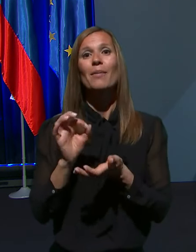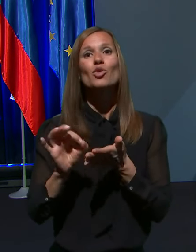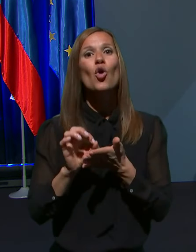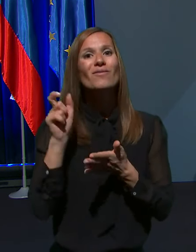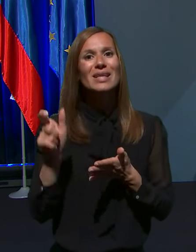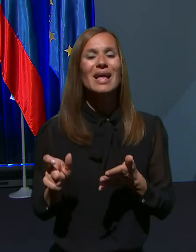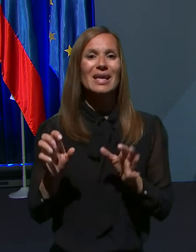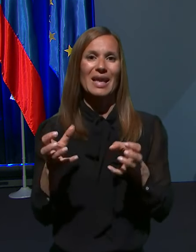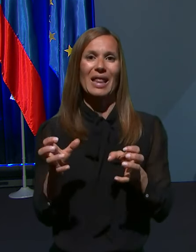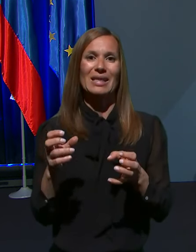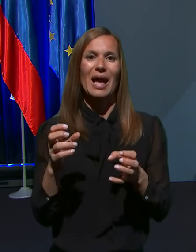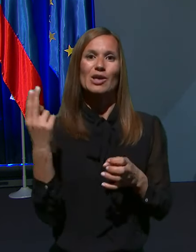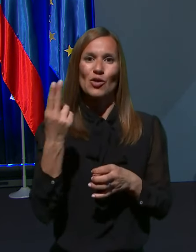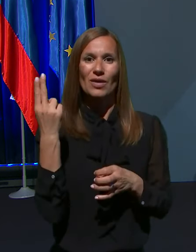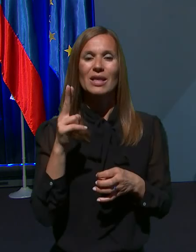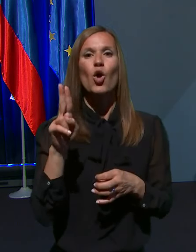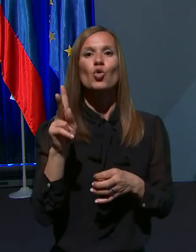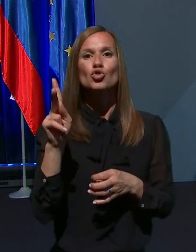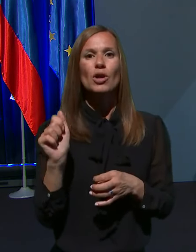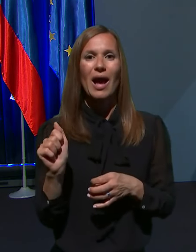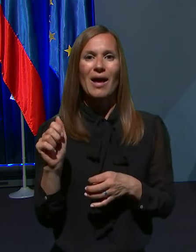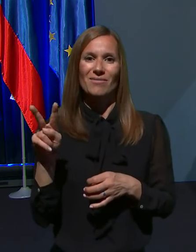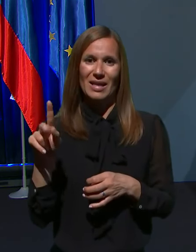Radija Slovenija Urški Valjavec.